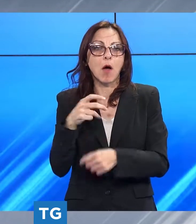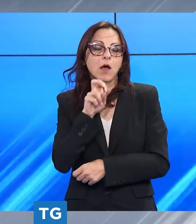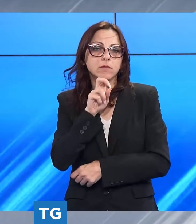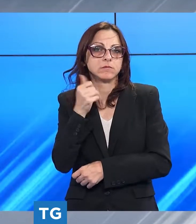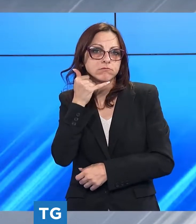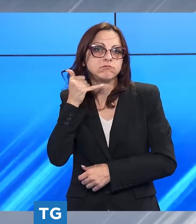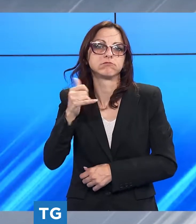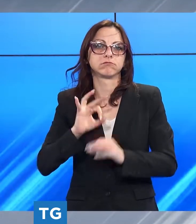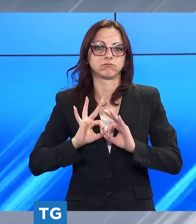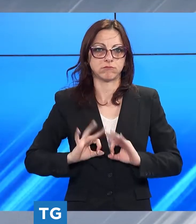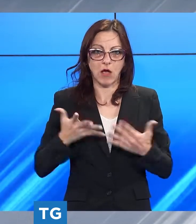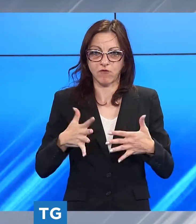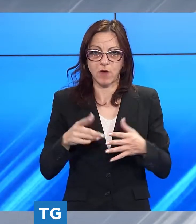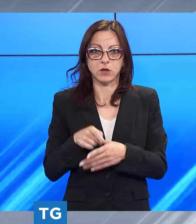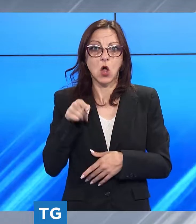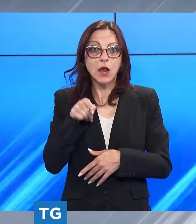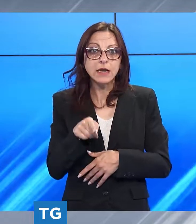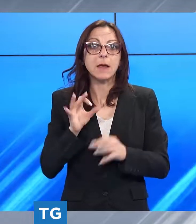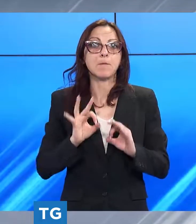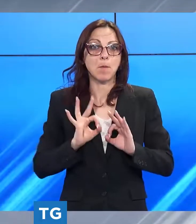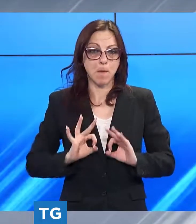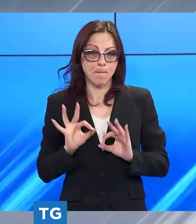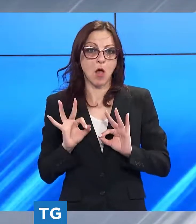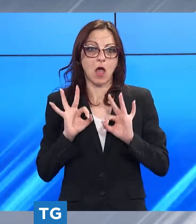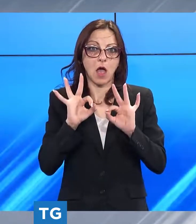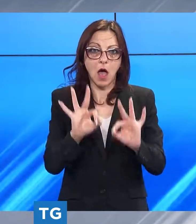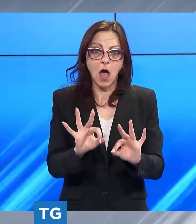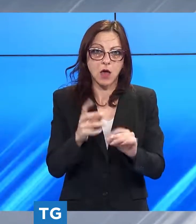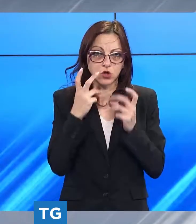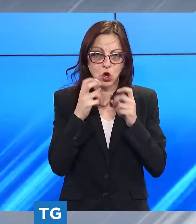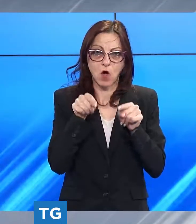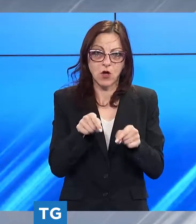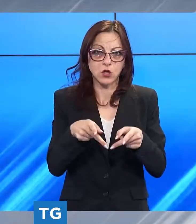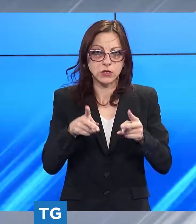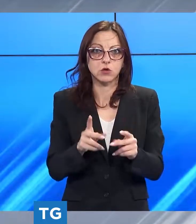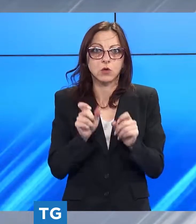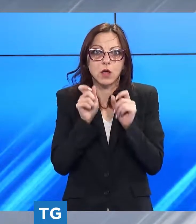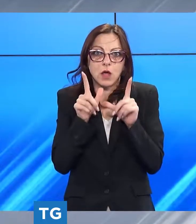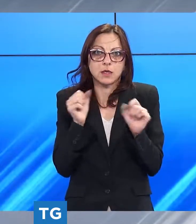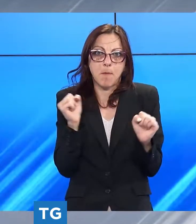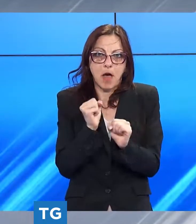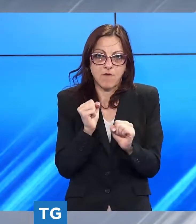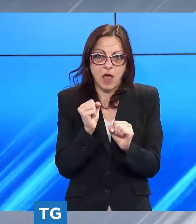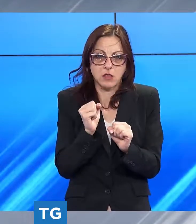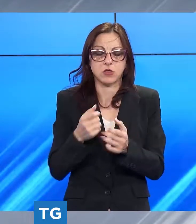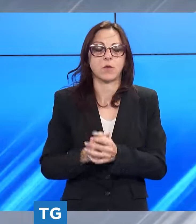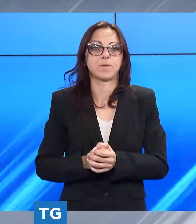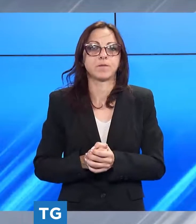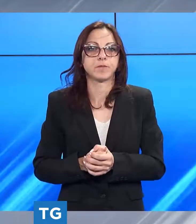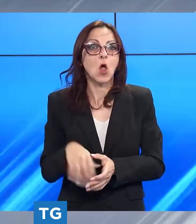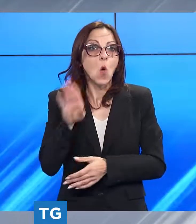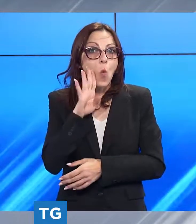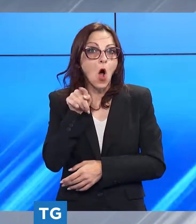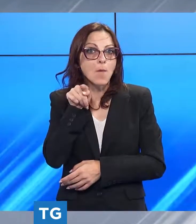lì ancora sotto shock l'hanno trovata gli agenti del commissariato di viareggio pochi minuti e l'autore della violenza è stato visto